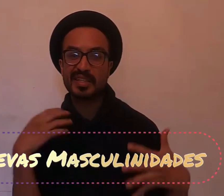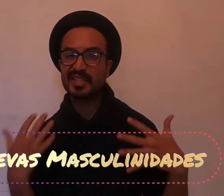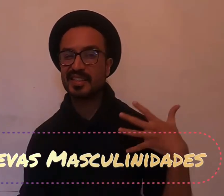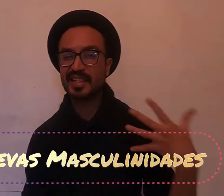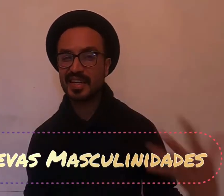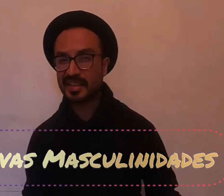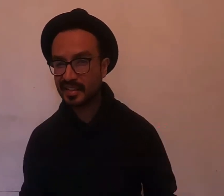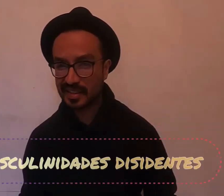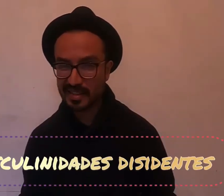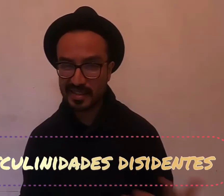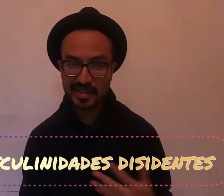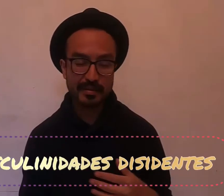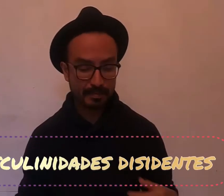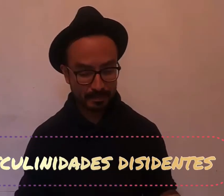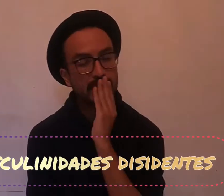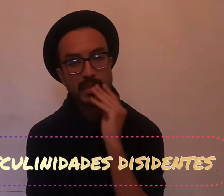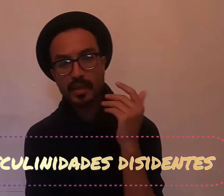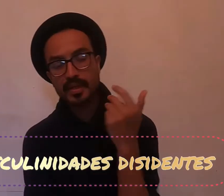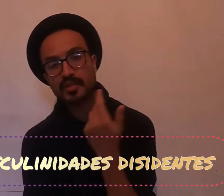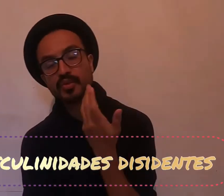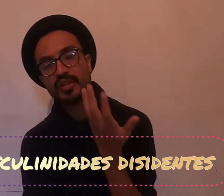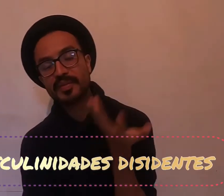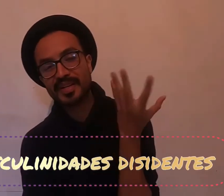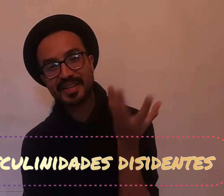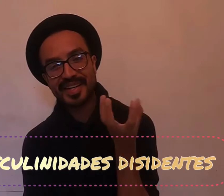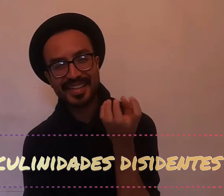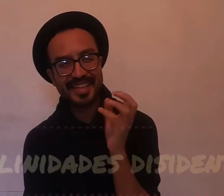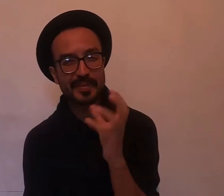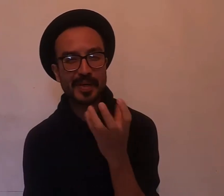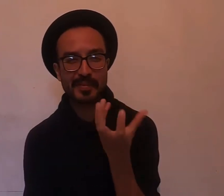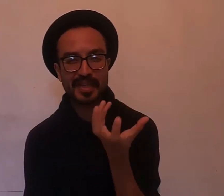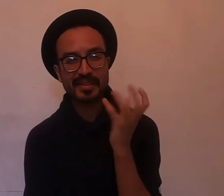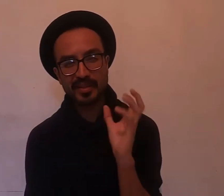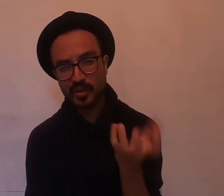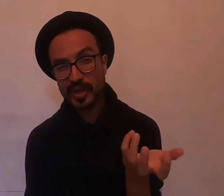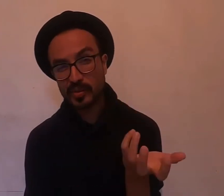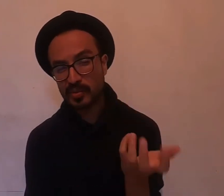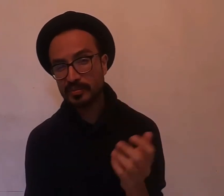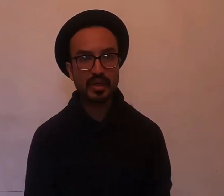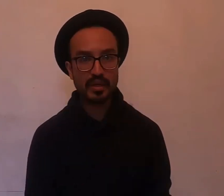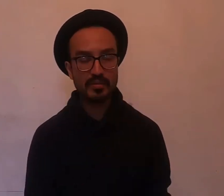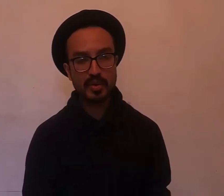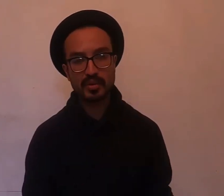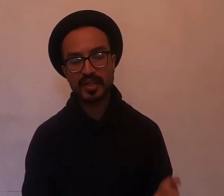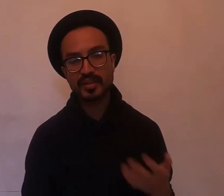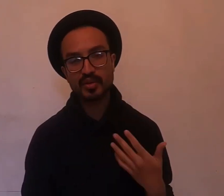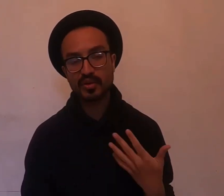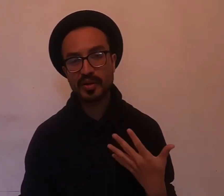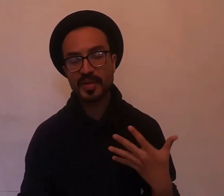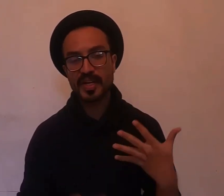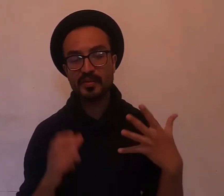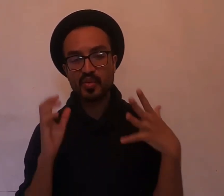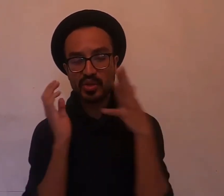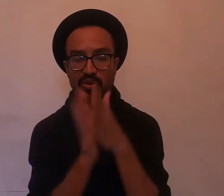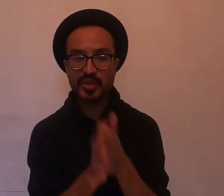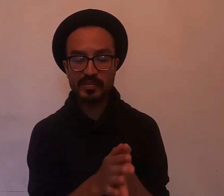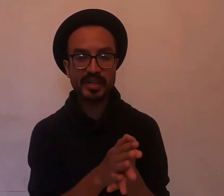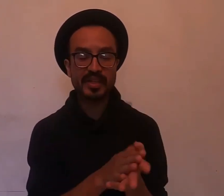disidentes. Es un tema relativamente nuevo y por lo tanto todavía hay mucho que aprender,